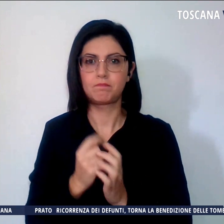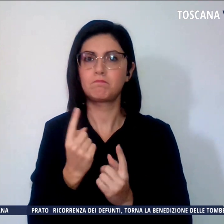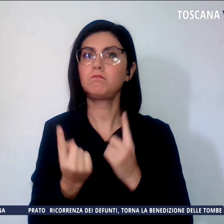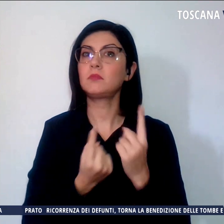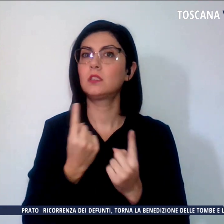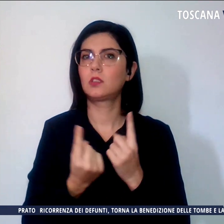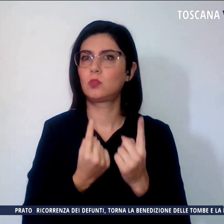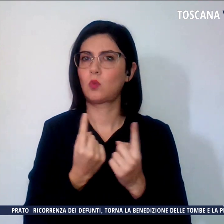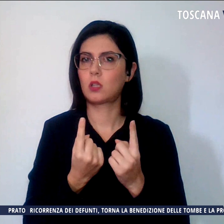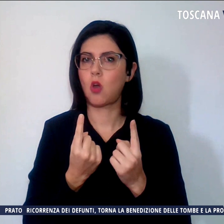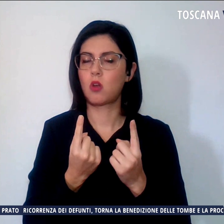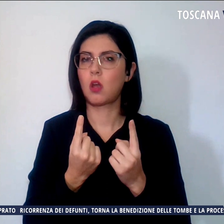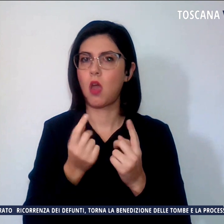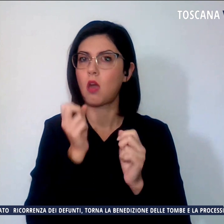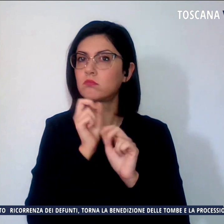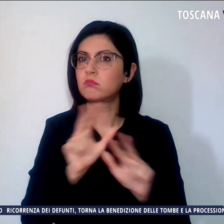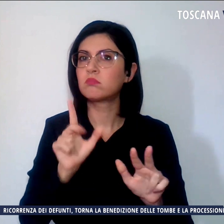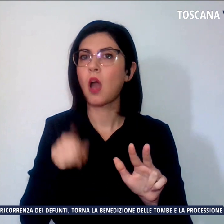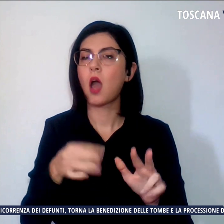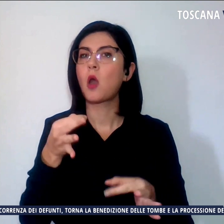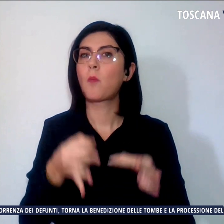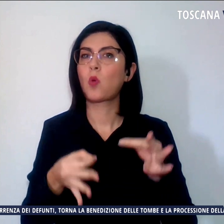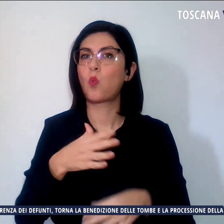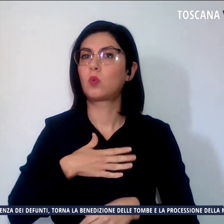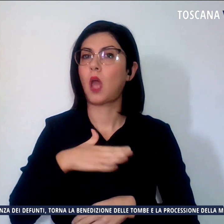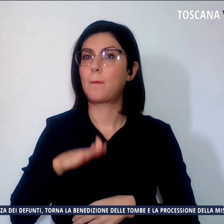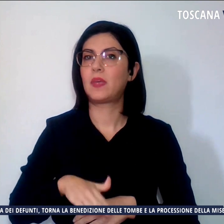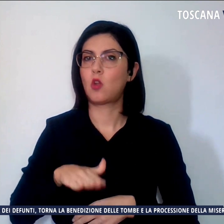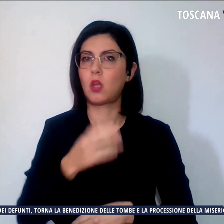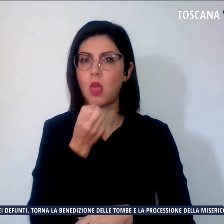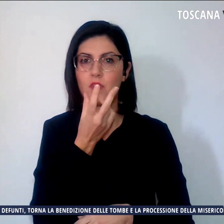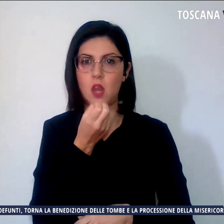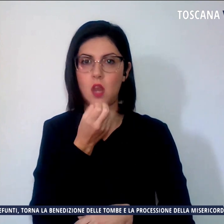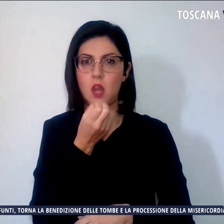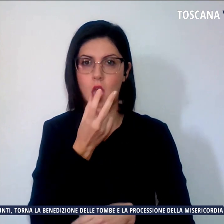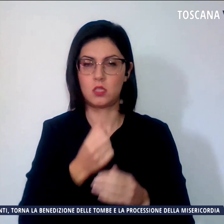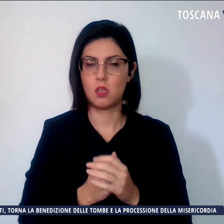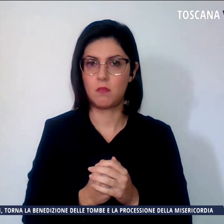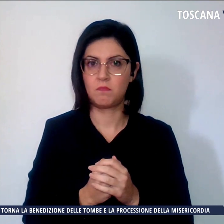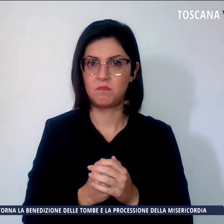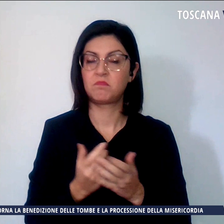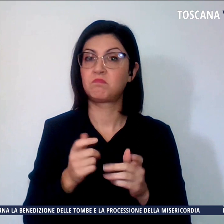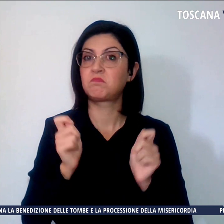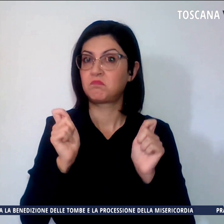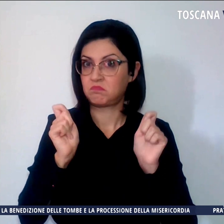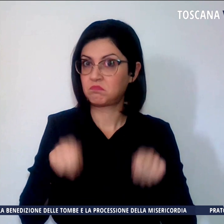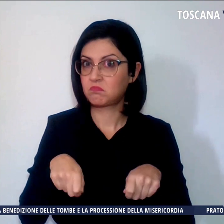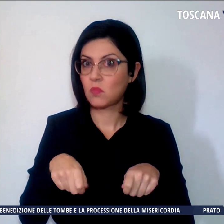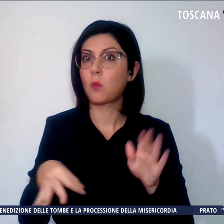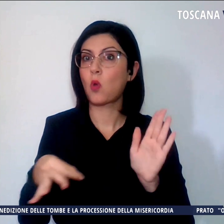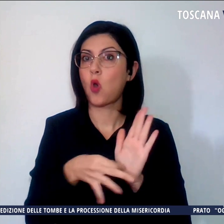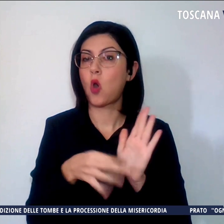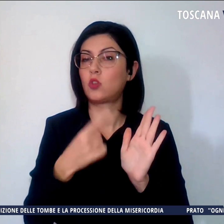informata anche la Procura minorile di Firenze ed è stato attivato il Codice Rosso